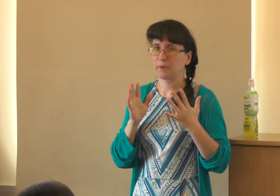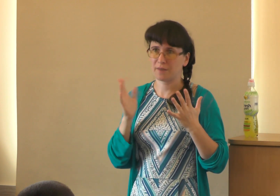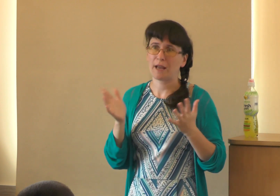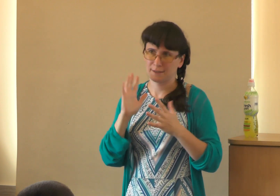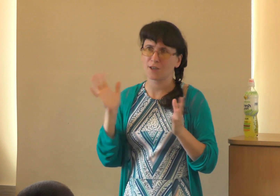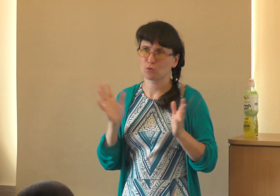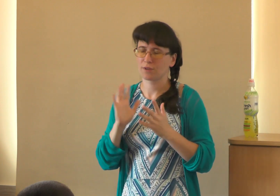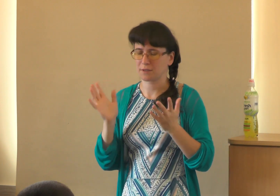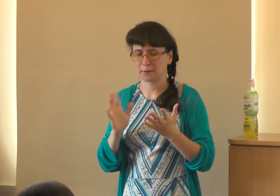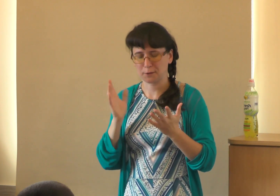Представляете, да, что у нас так?